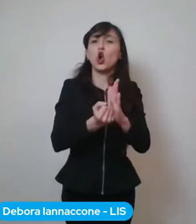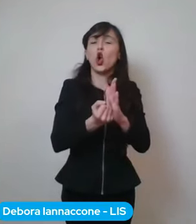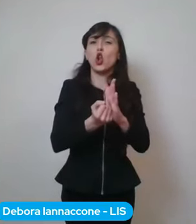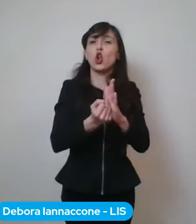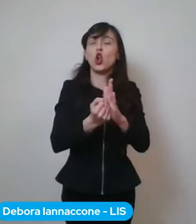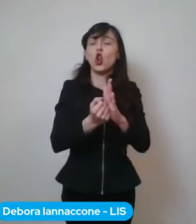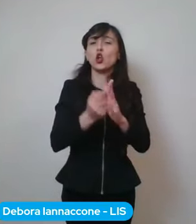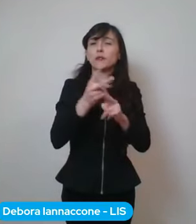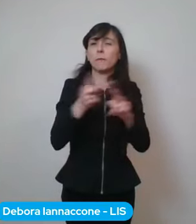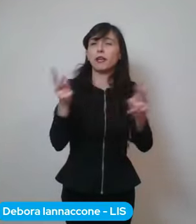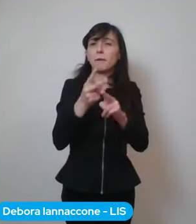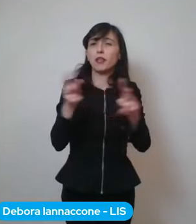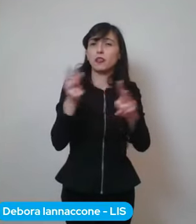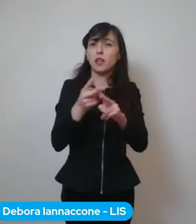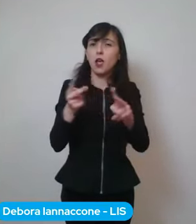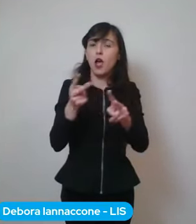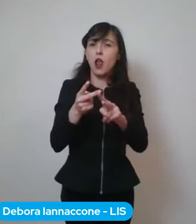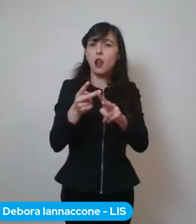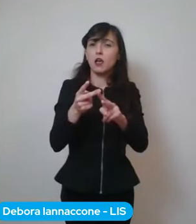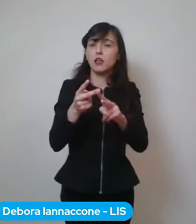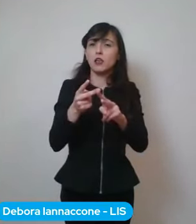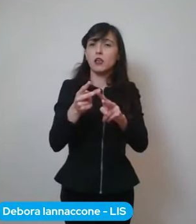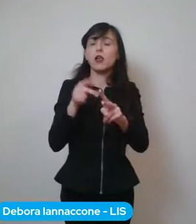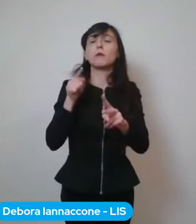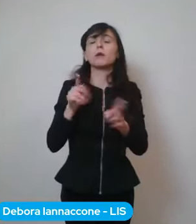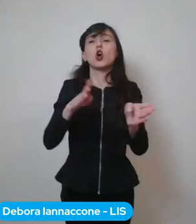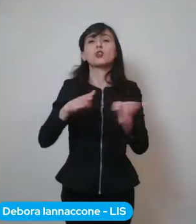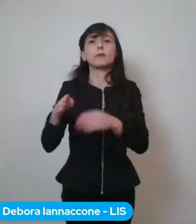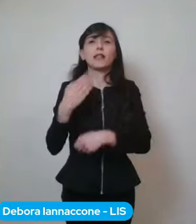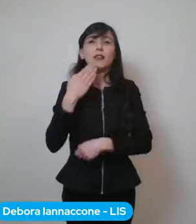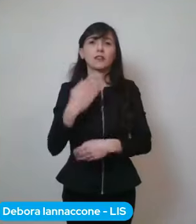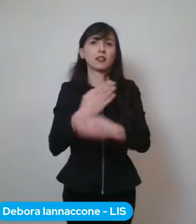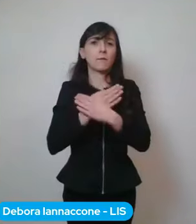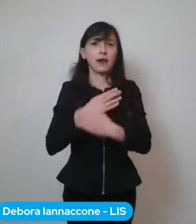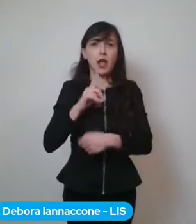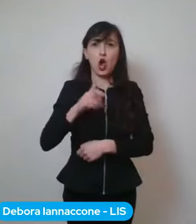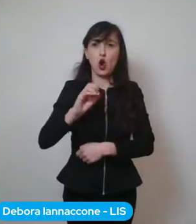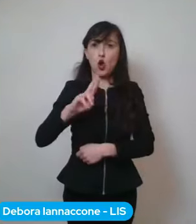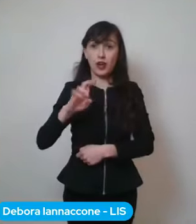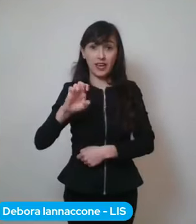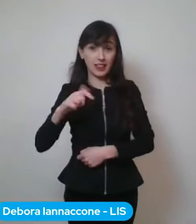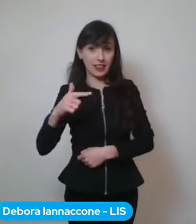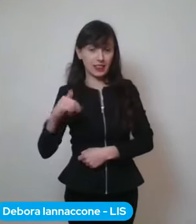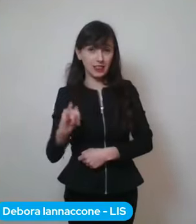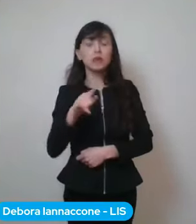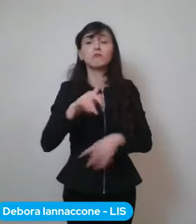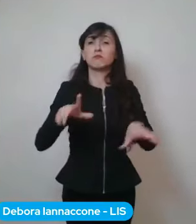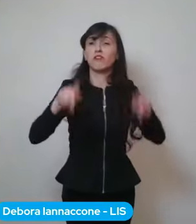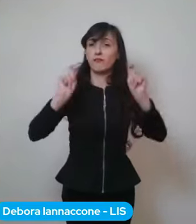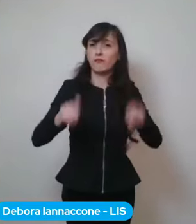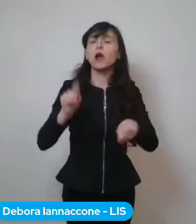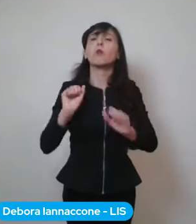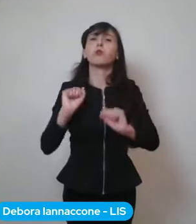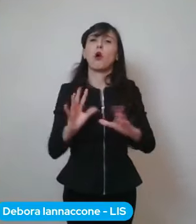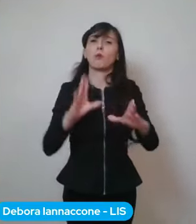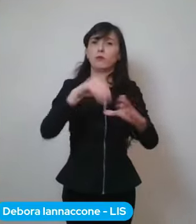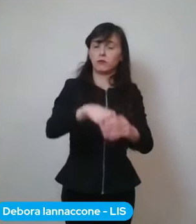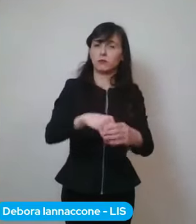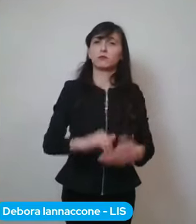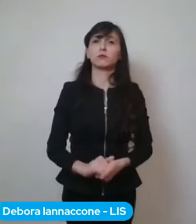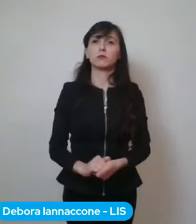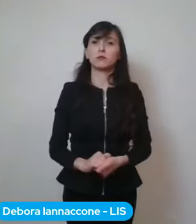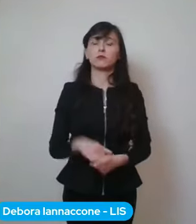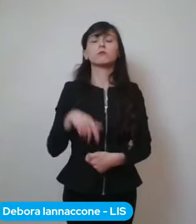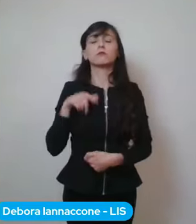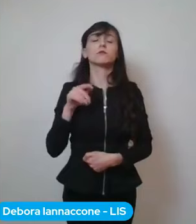eh dall'ospedale Santa Melecoretti eh magari troverete dei riferimenti riguardo nel nel